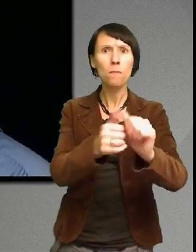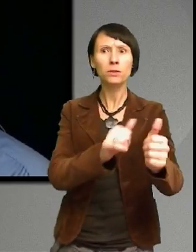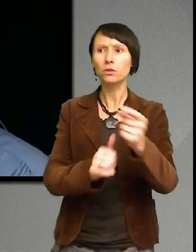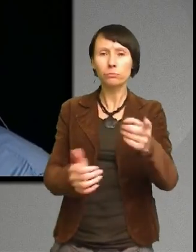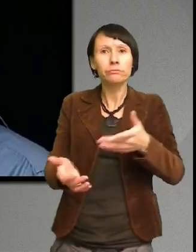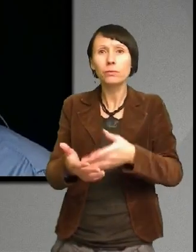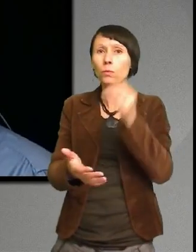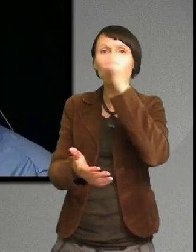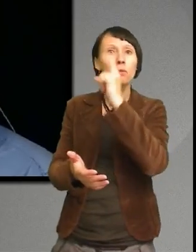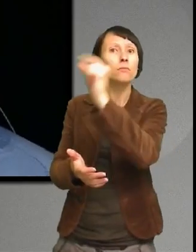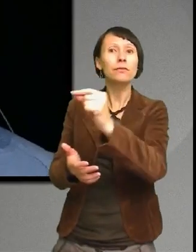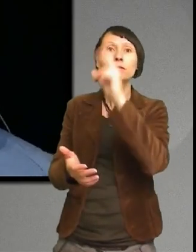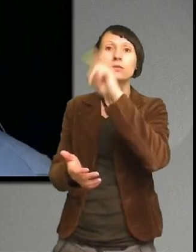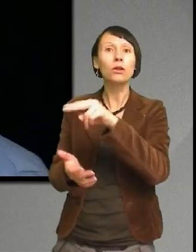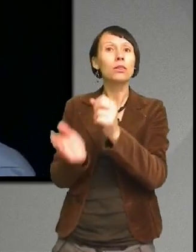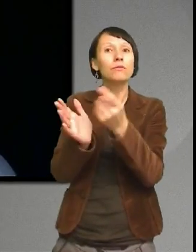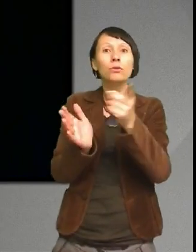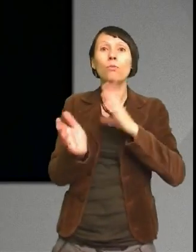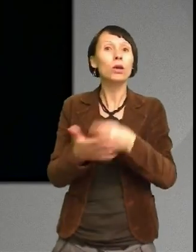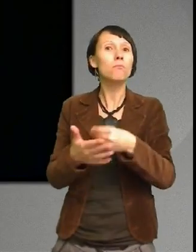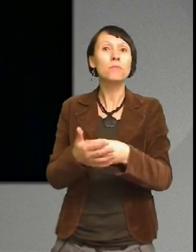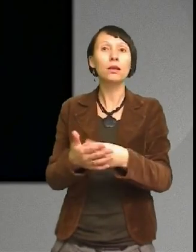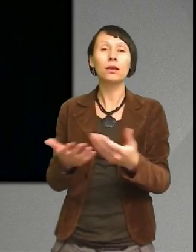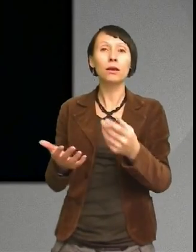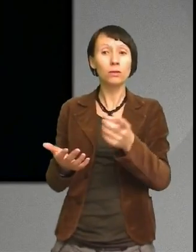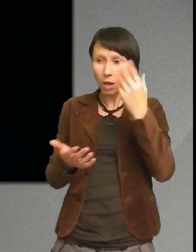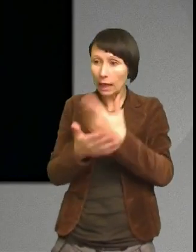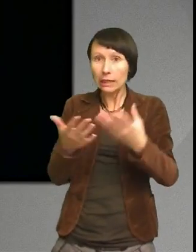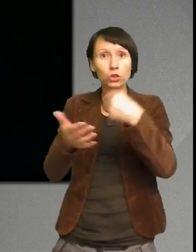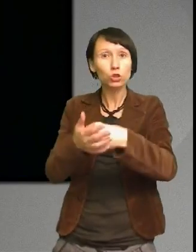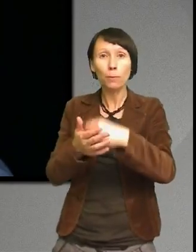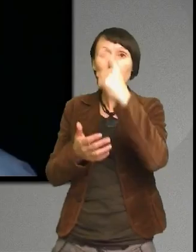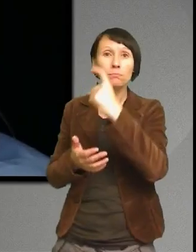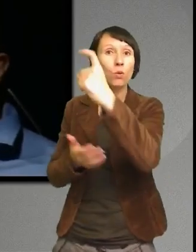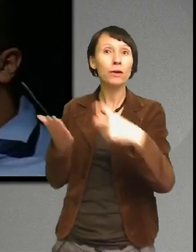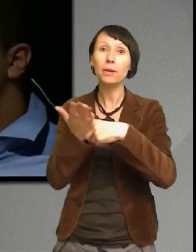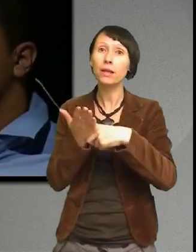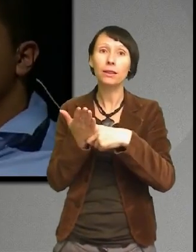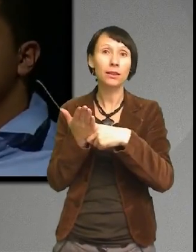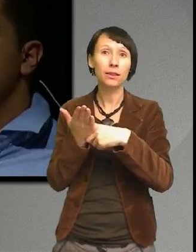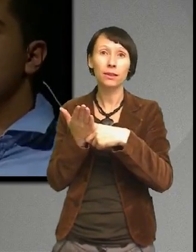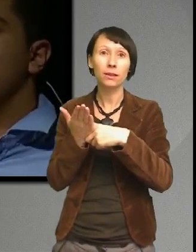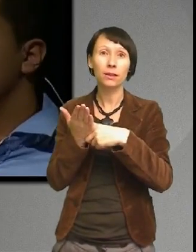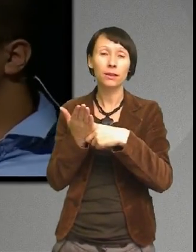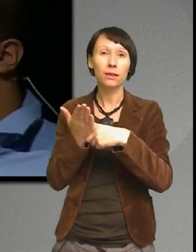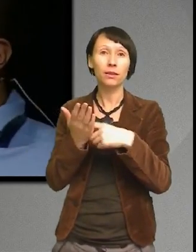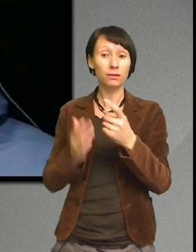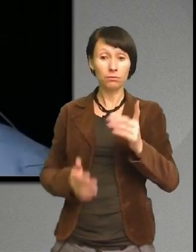för att det inte finns pengar för en spårvagnsbiljett. Eller att de inte kan åka in till stan för att det inte finns pengar till en vanlig grej